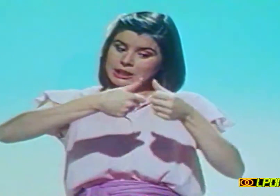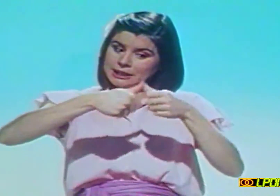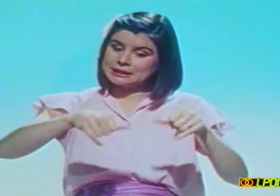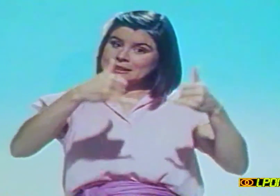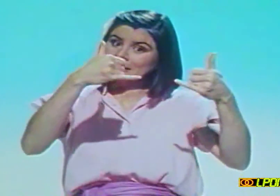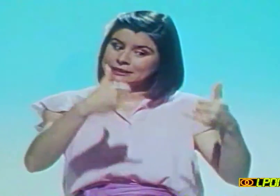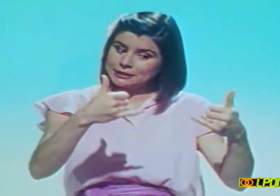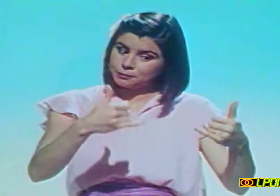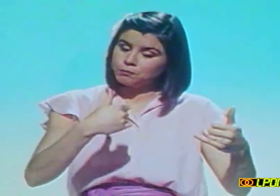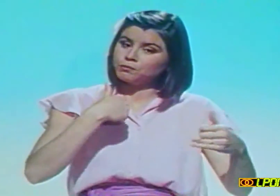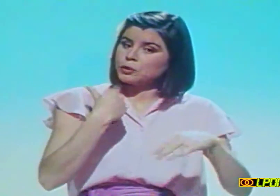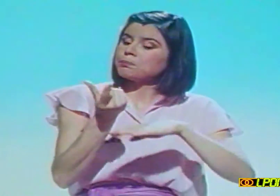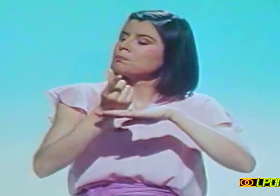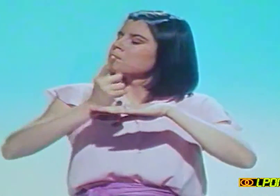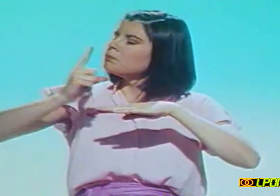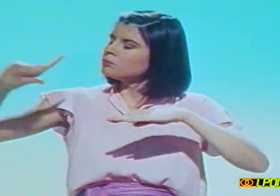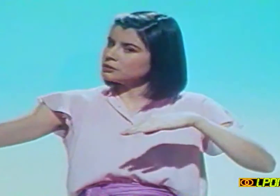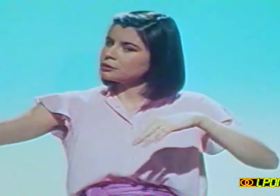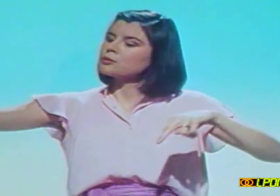jusqu'à ce que sa maman revienne.